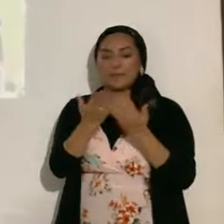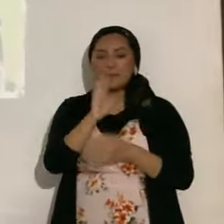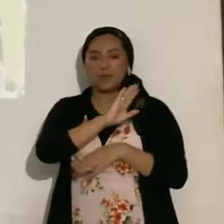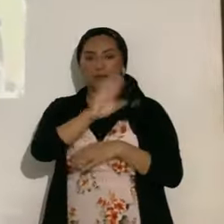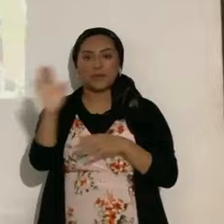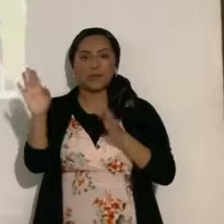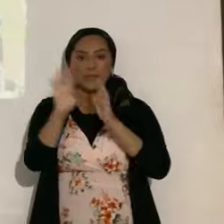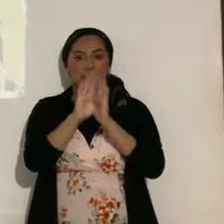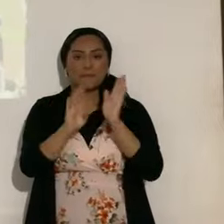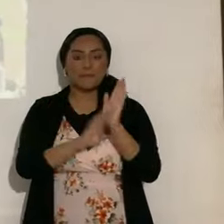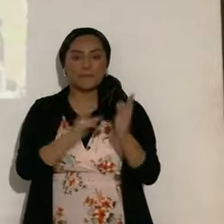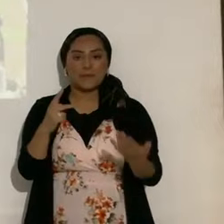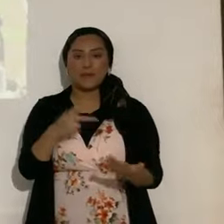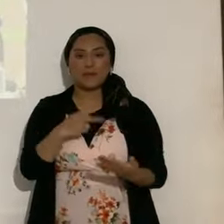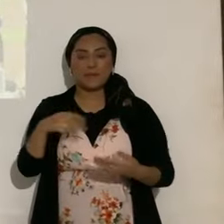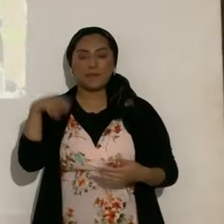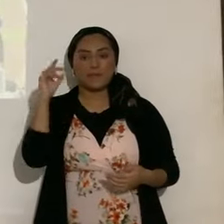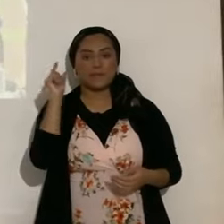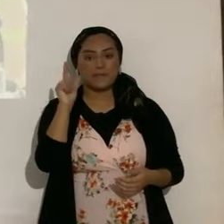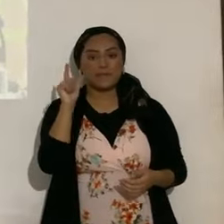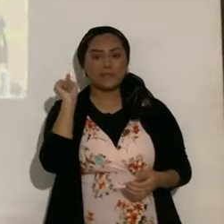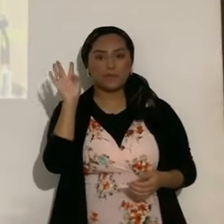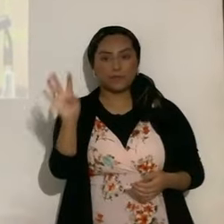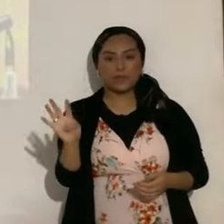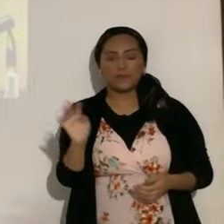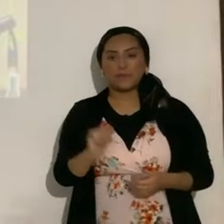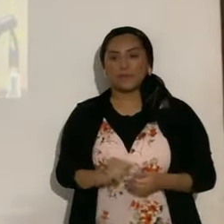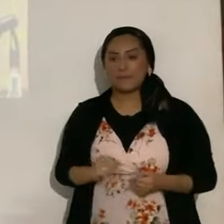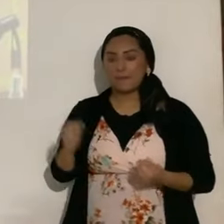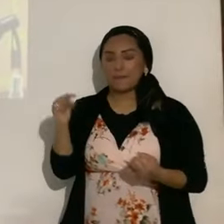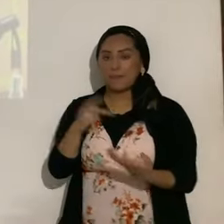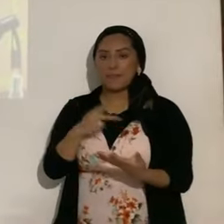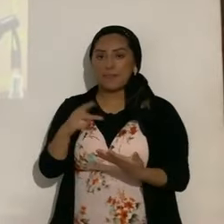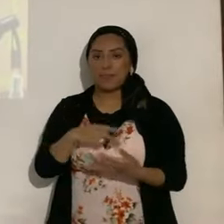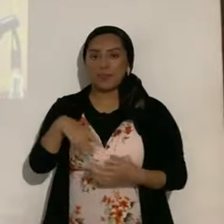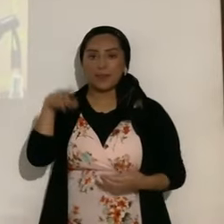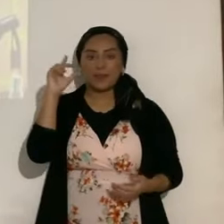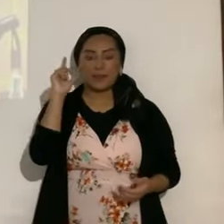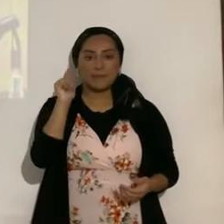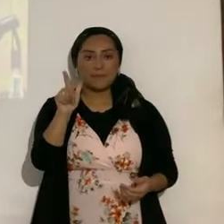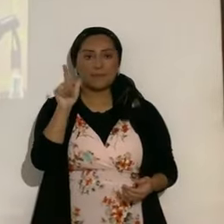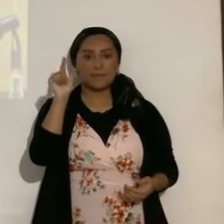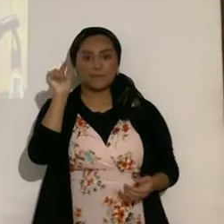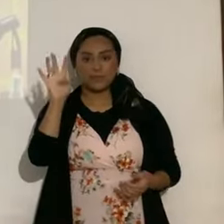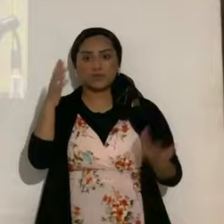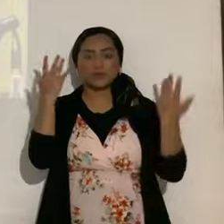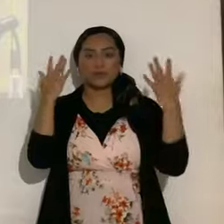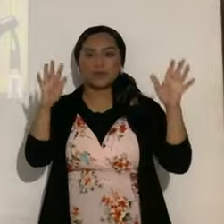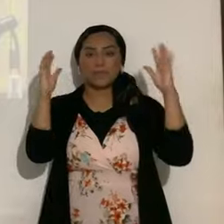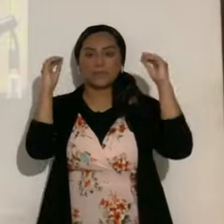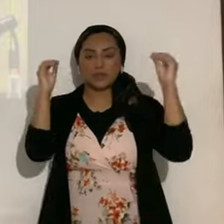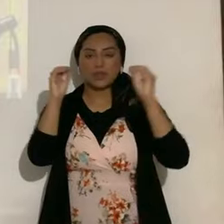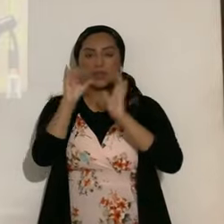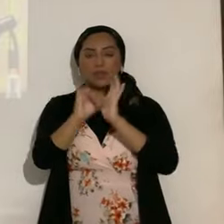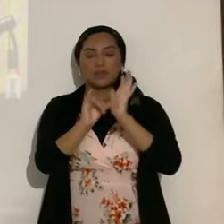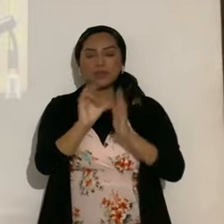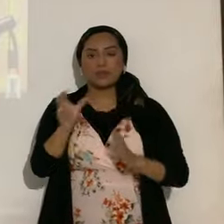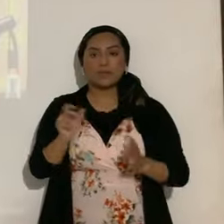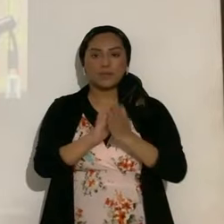Sahín, en el Salmo 24. El Salmo 24, mientras ustedes lo buscan, ya está administrado en este mismo canal, Shalom 132.